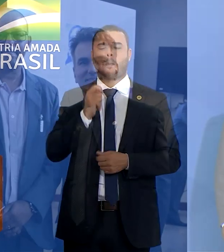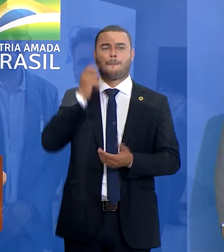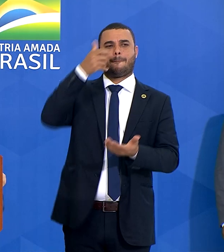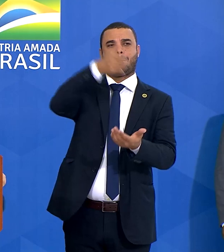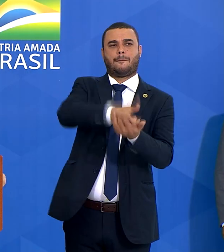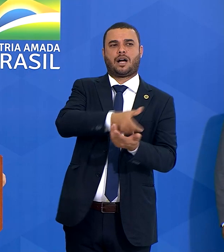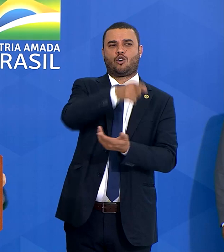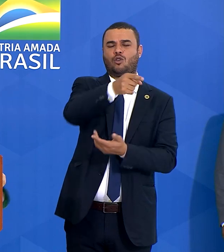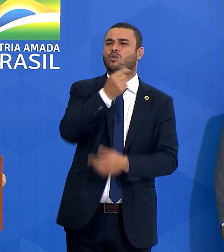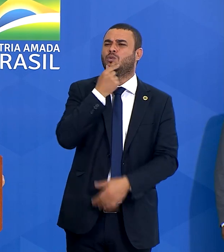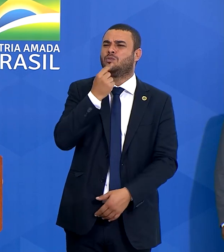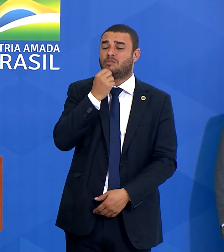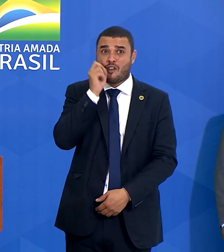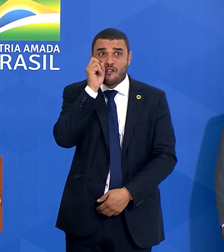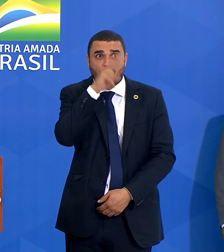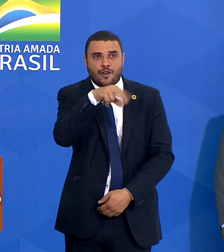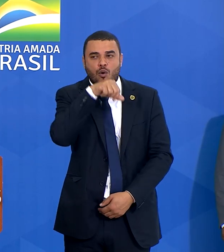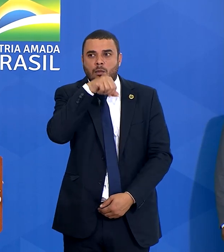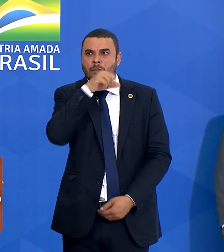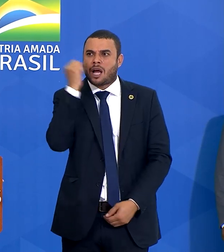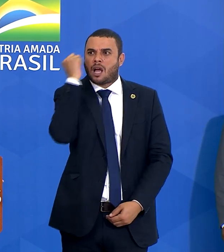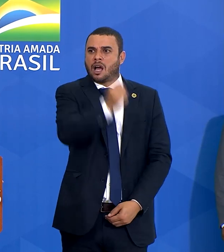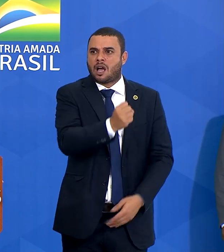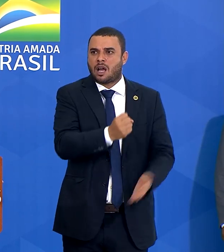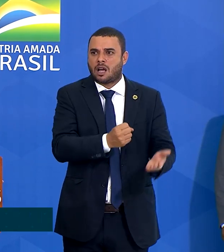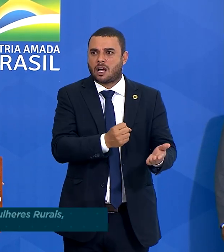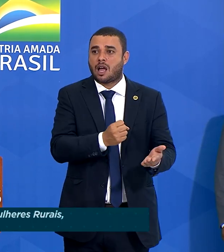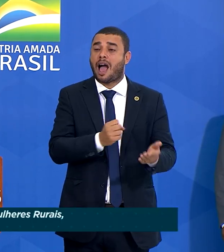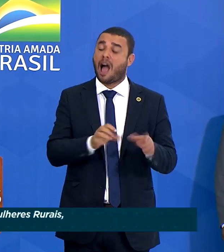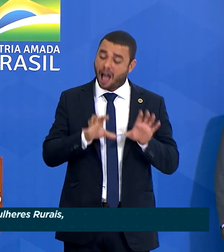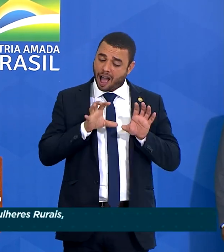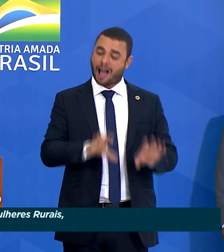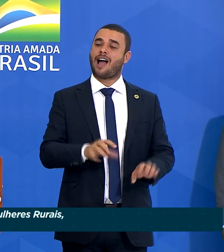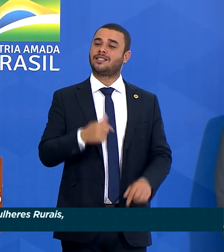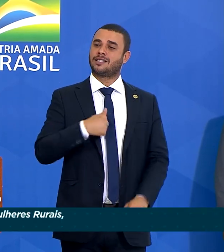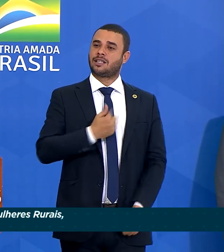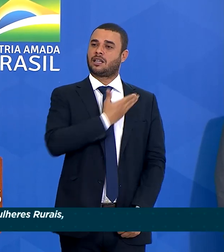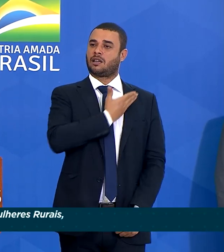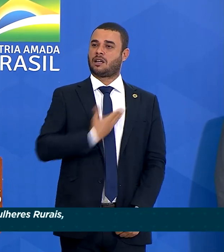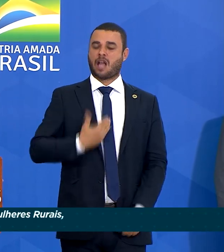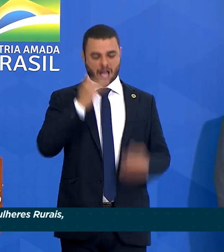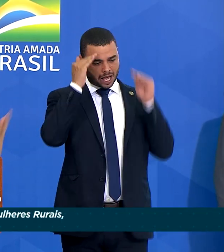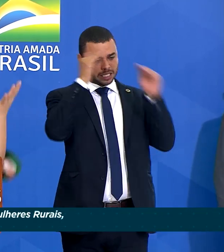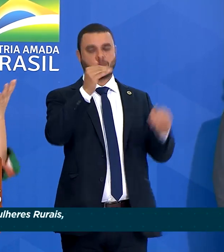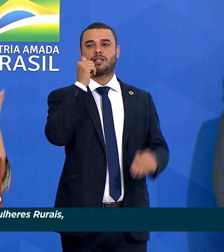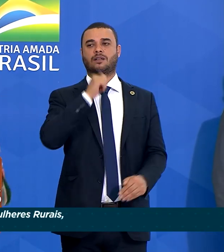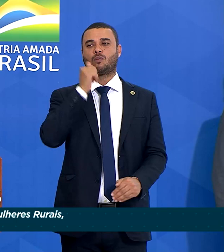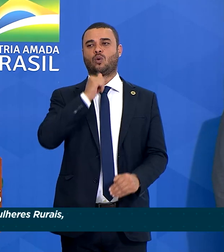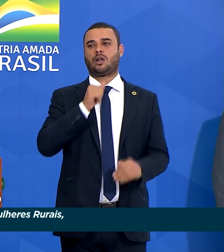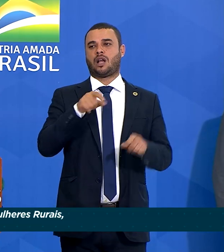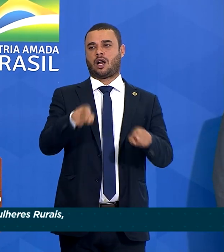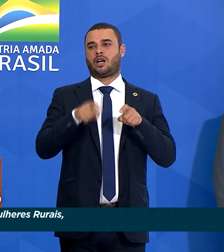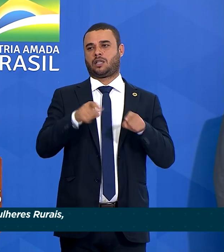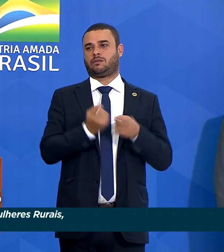que viu a mãe sendo assassinada. É assim que se respeita uma mulher no campo.